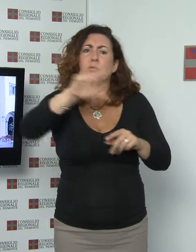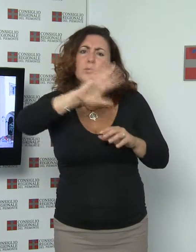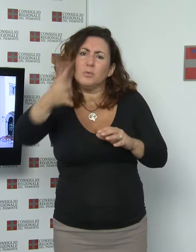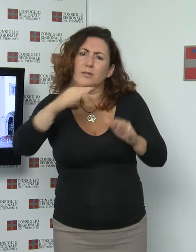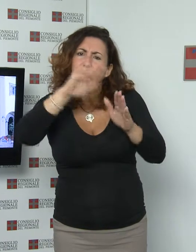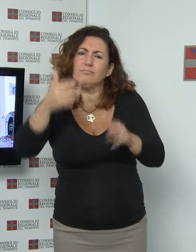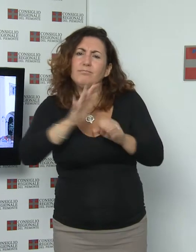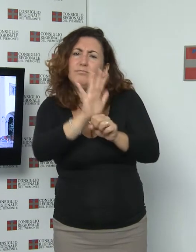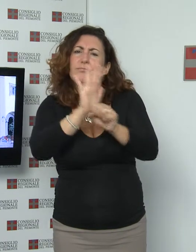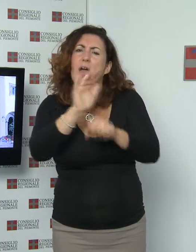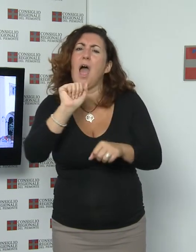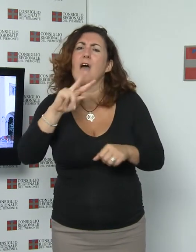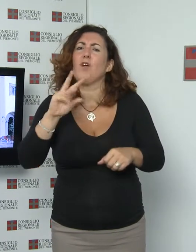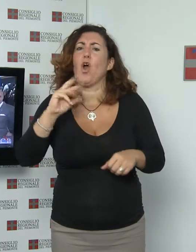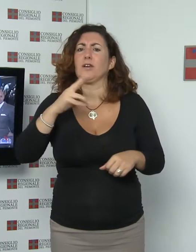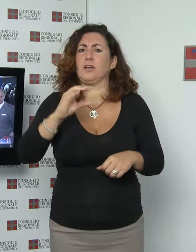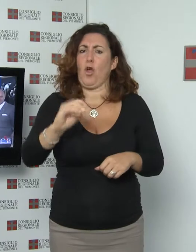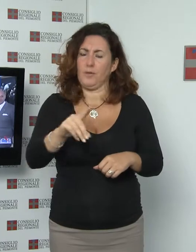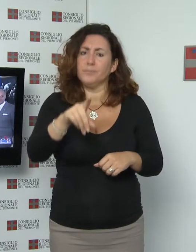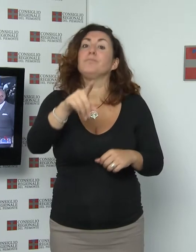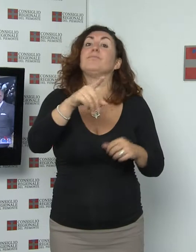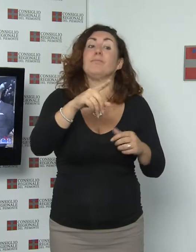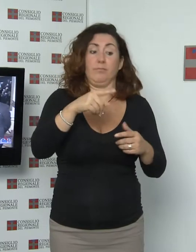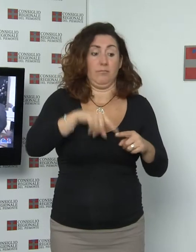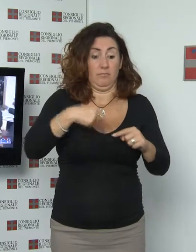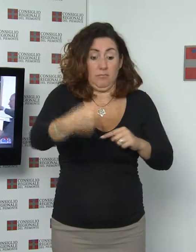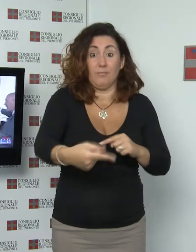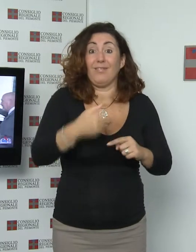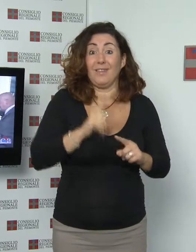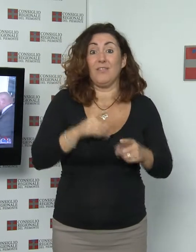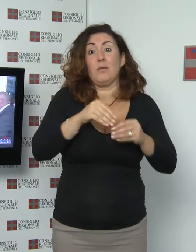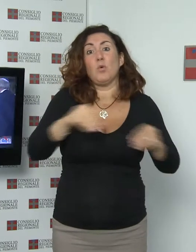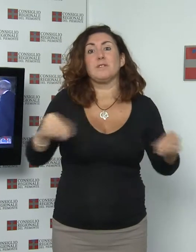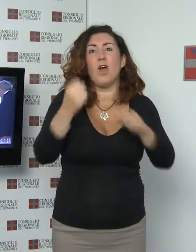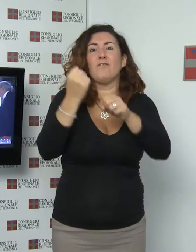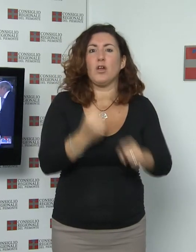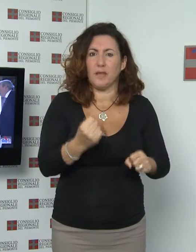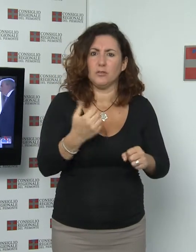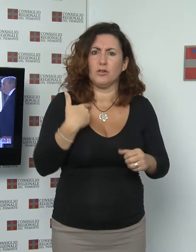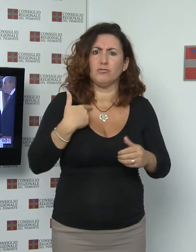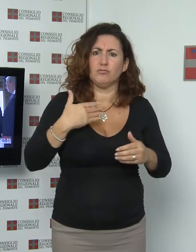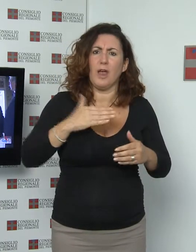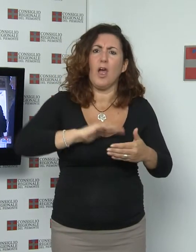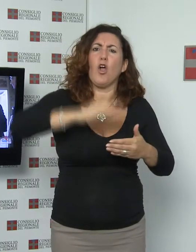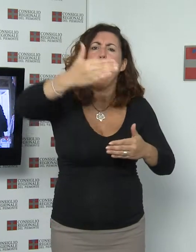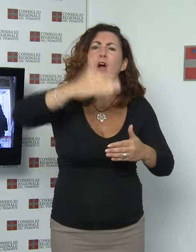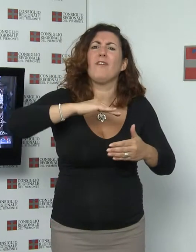Ometto, la mossa prosegue al Museo della Fondazione dove, tra gli altri capolavori, è esposto un cofano forte, un rarissimo arredo